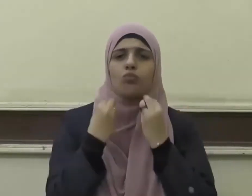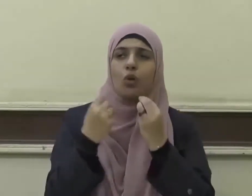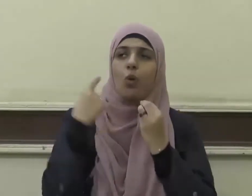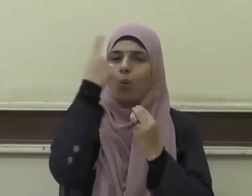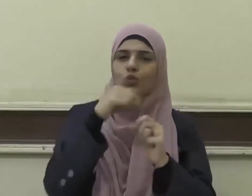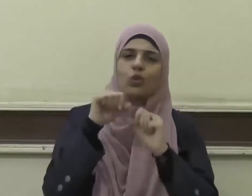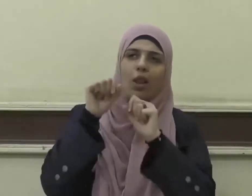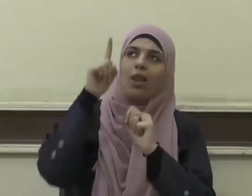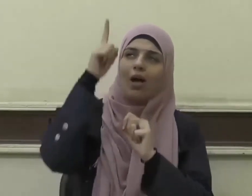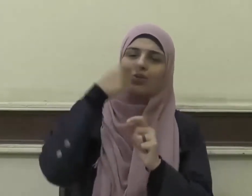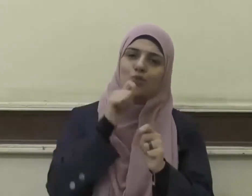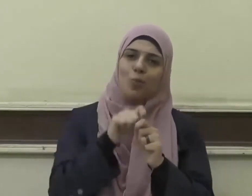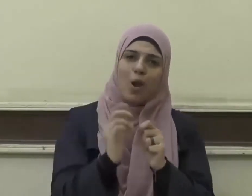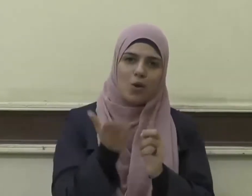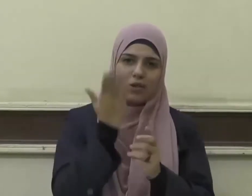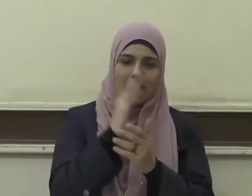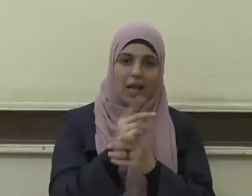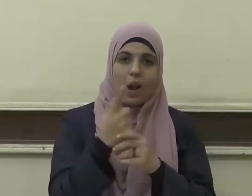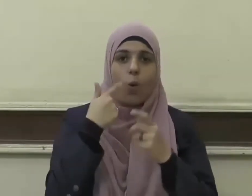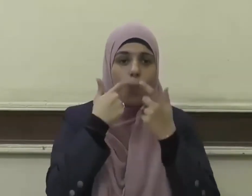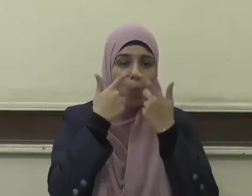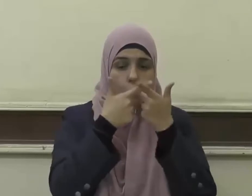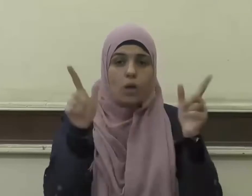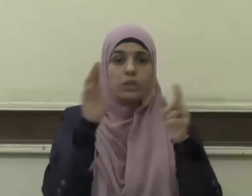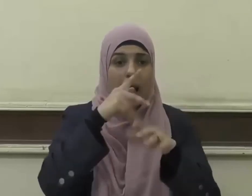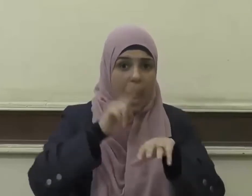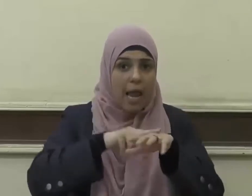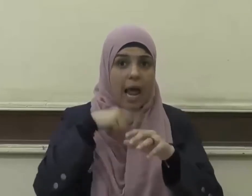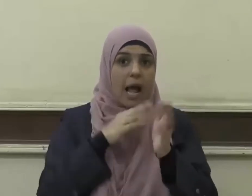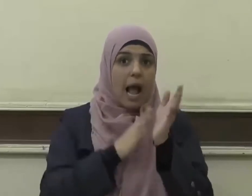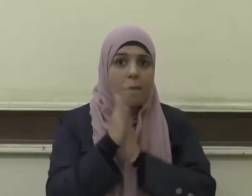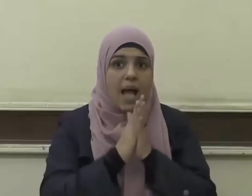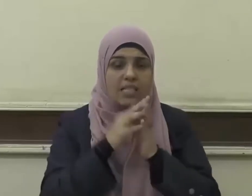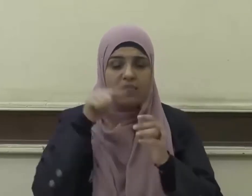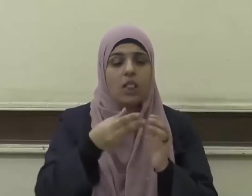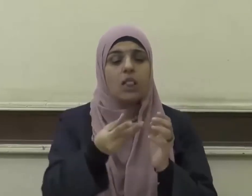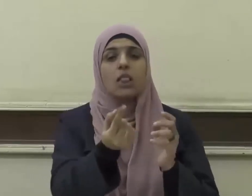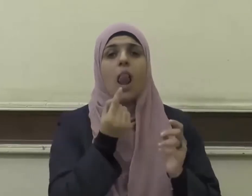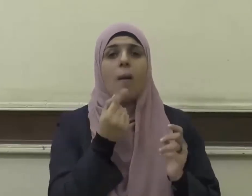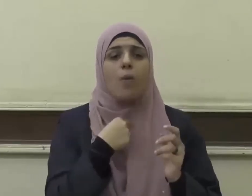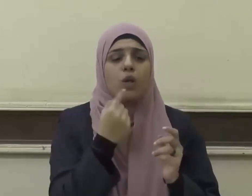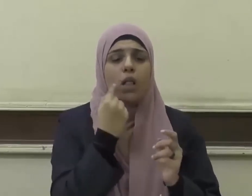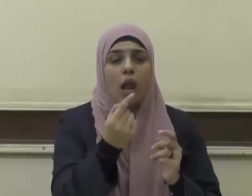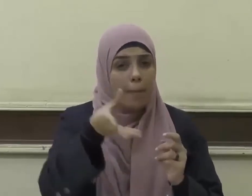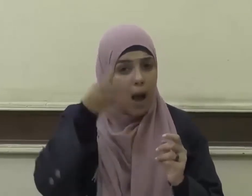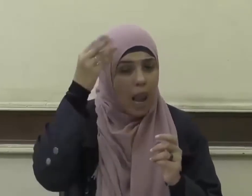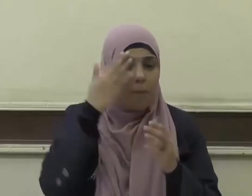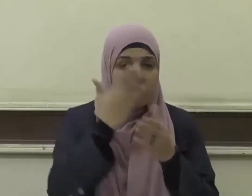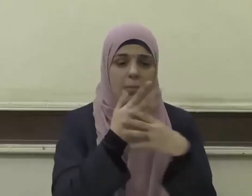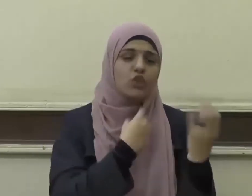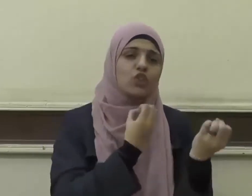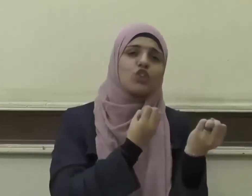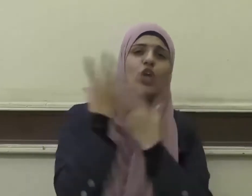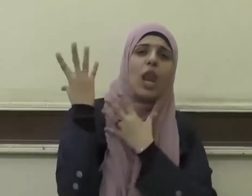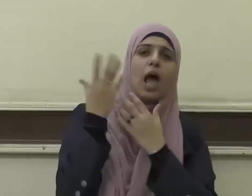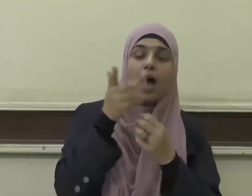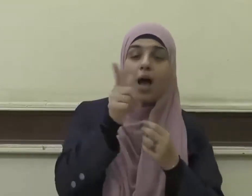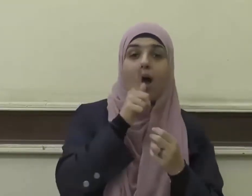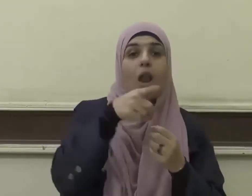وبين أن الجد في طلبه سبب من أسباب دخول الجنة فقال صلى الله